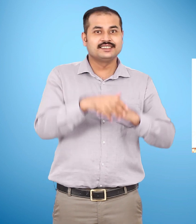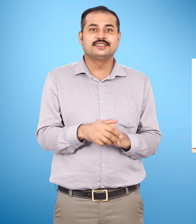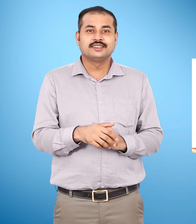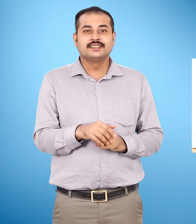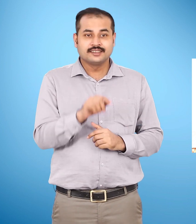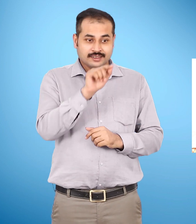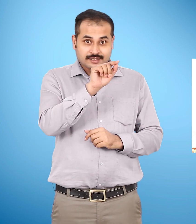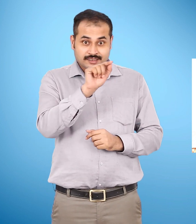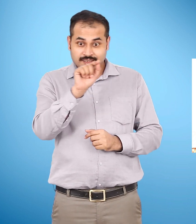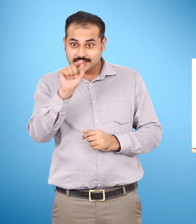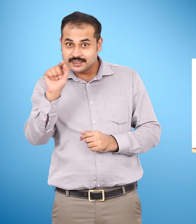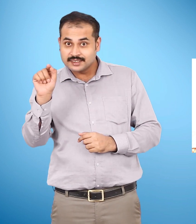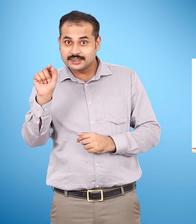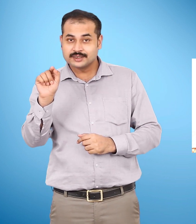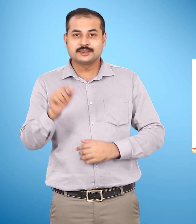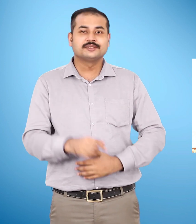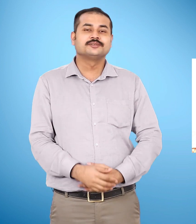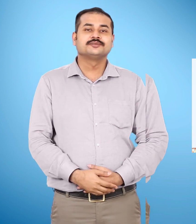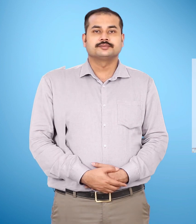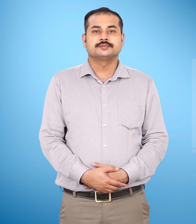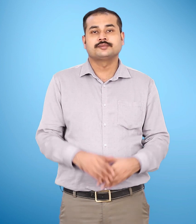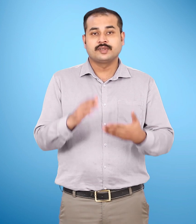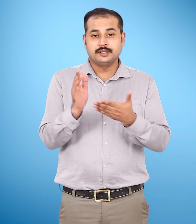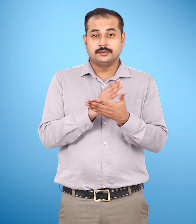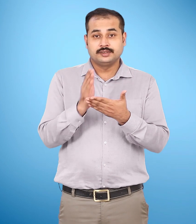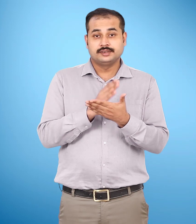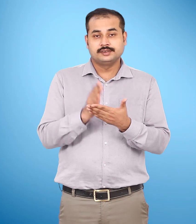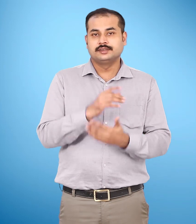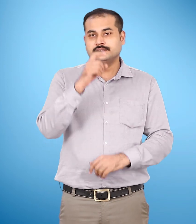रिक्तिस्थान प्रिष्ठ साथ